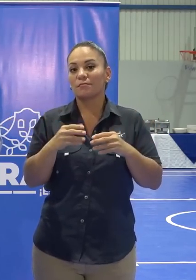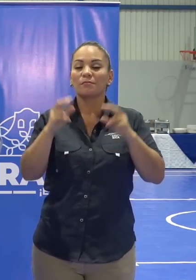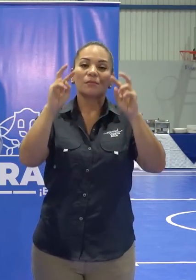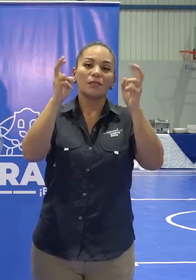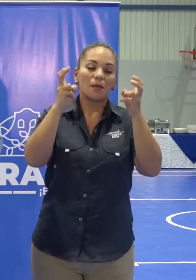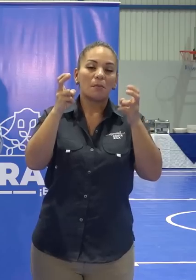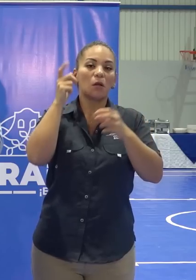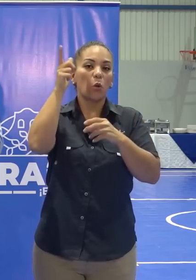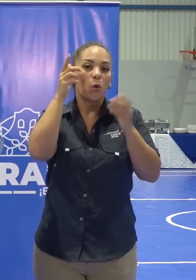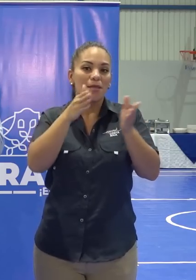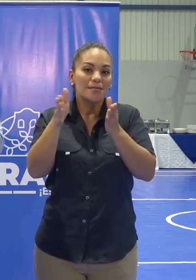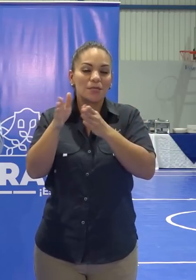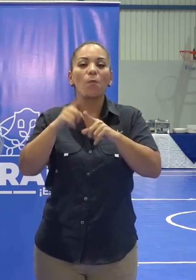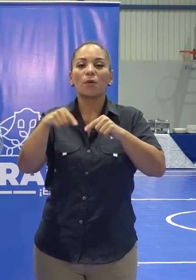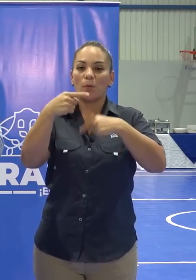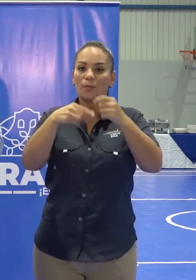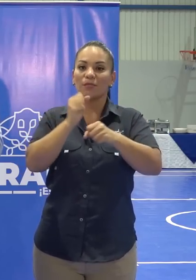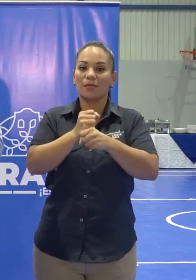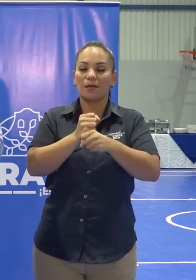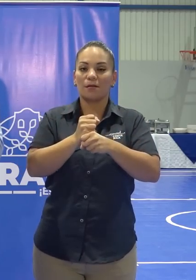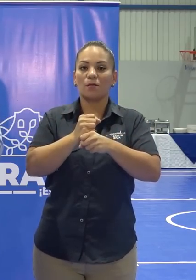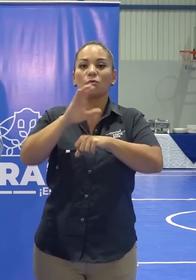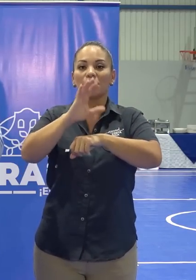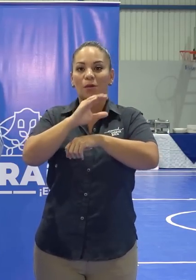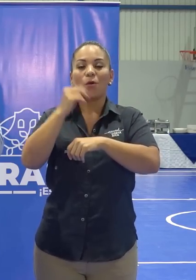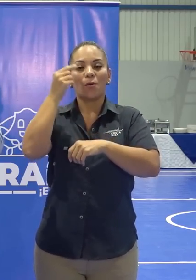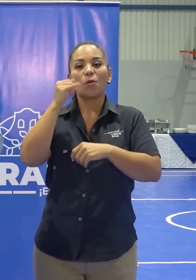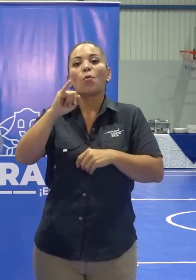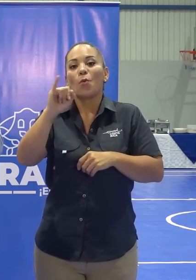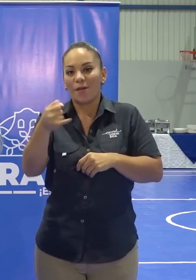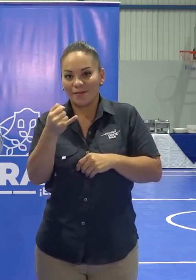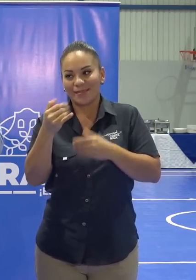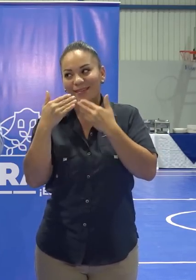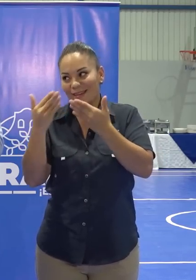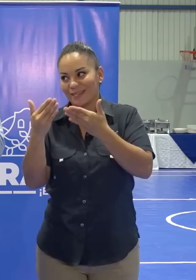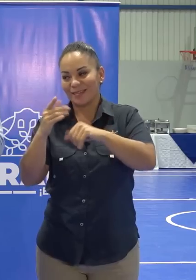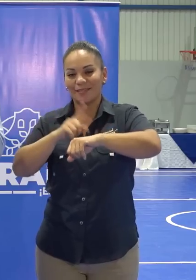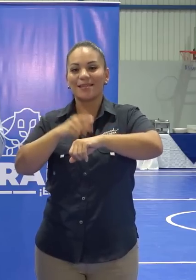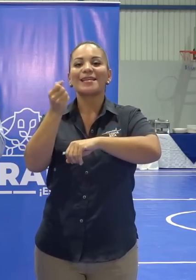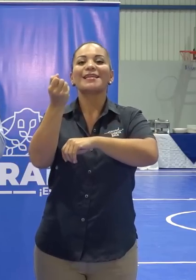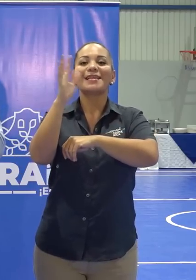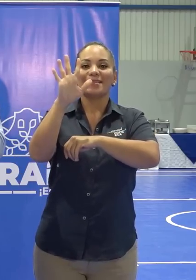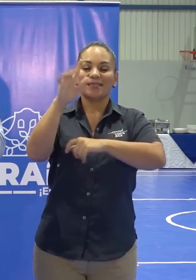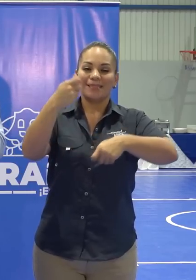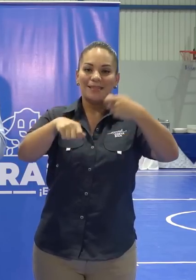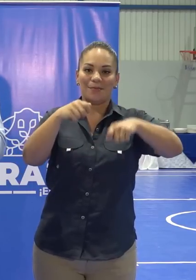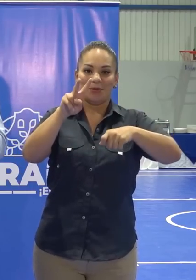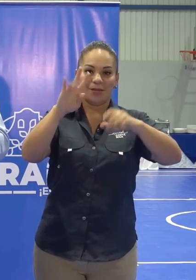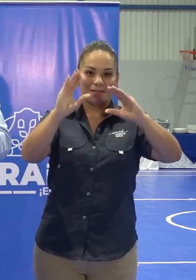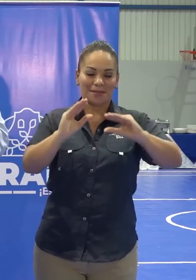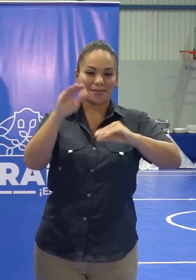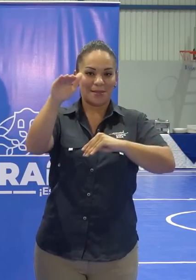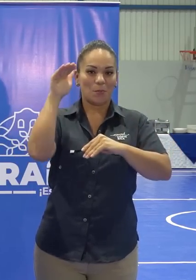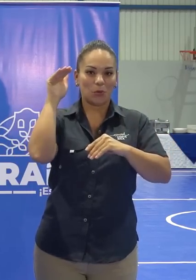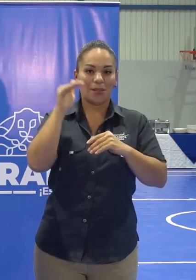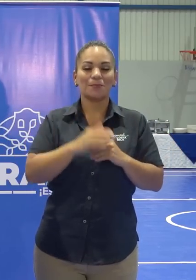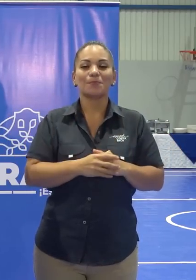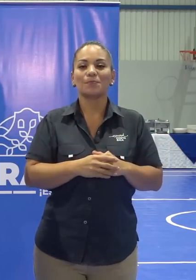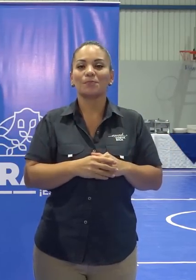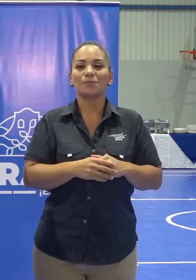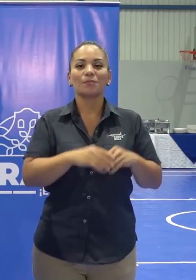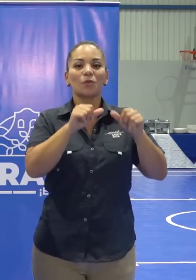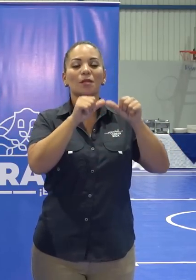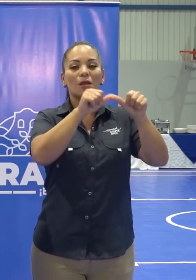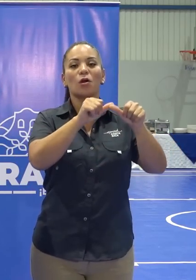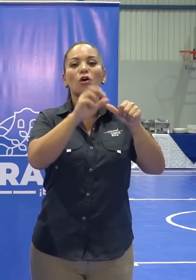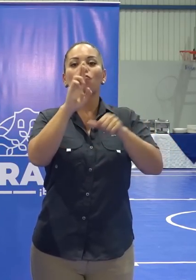logísticos, pero lo vamos a hacer el jueves. Muchas gracias. El 15 de septiembre en Zapote. Gracias. Continuamos